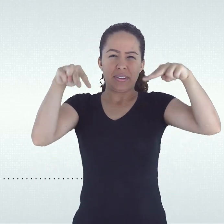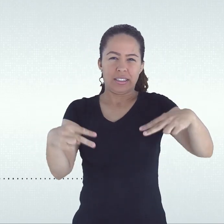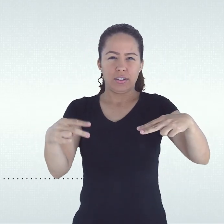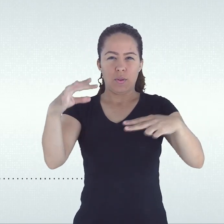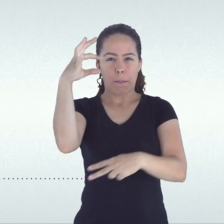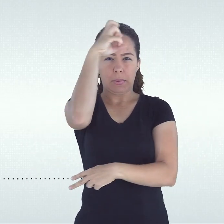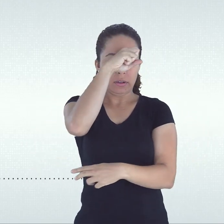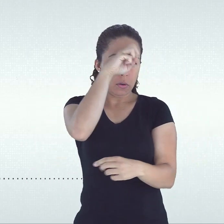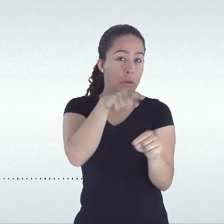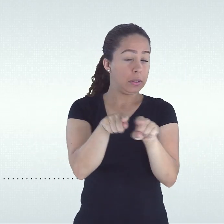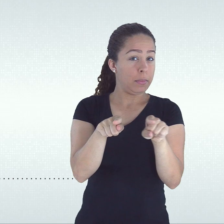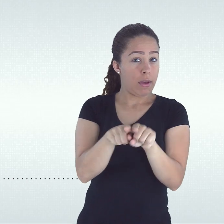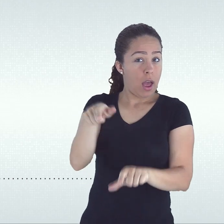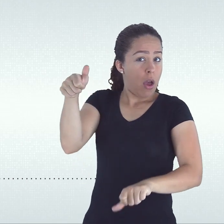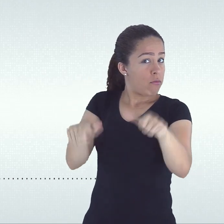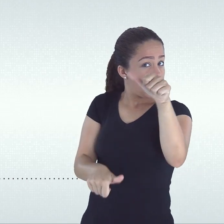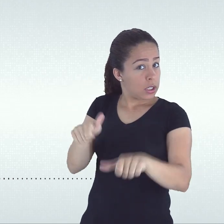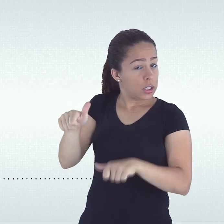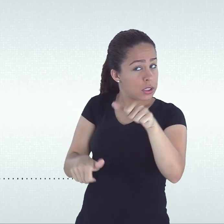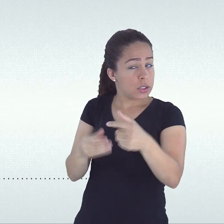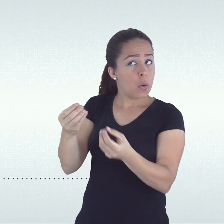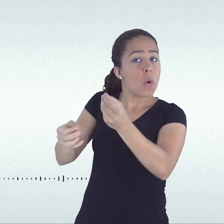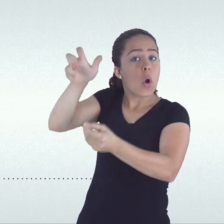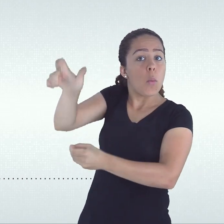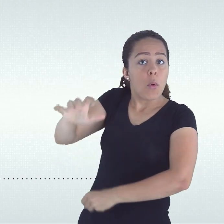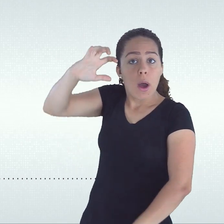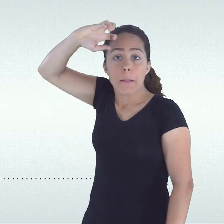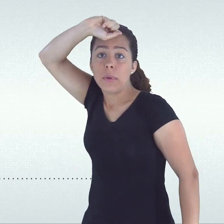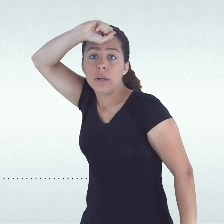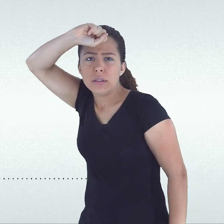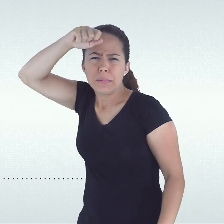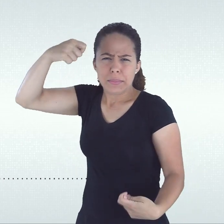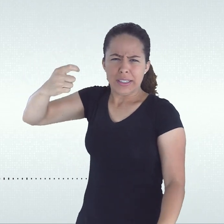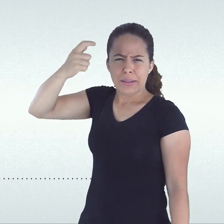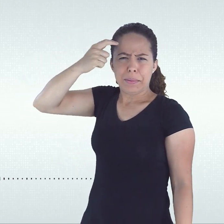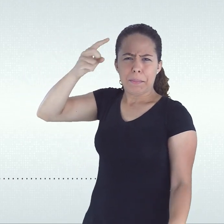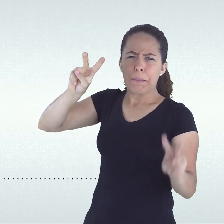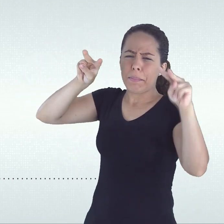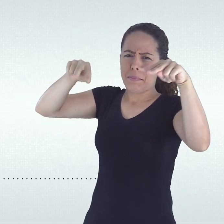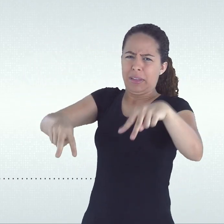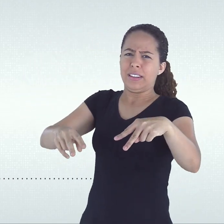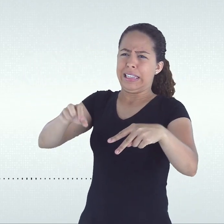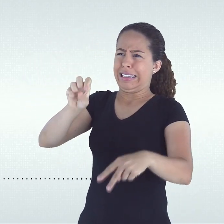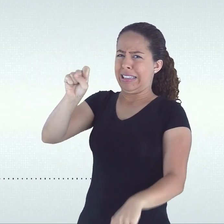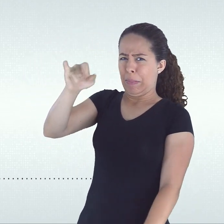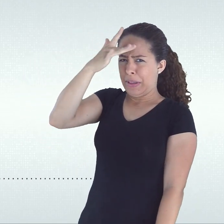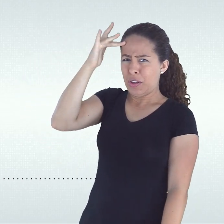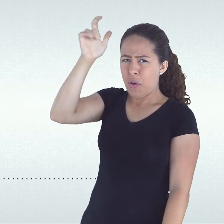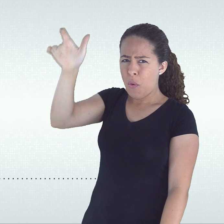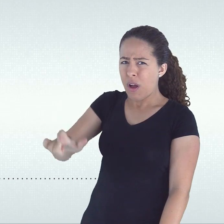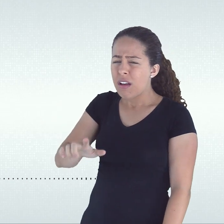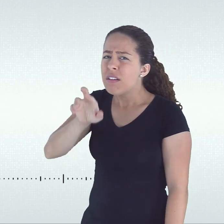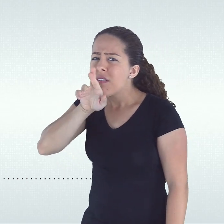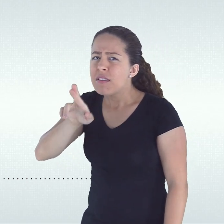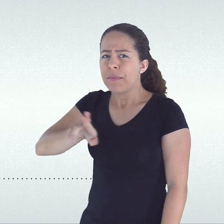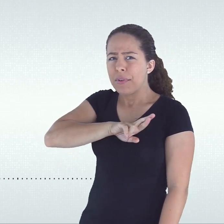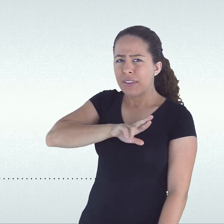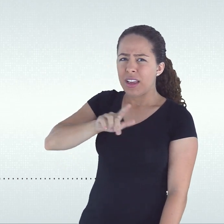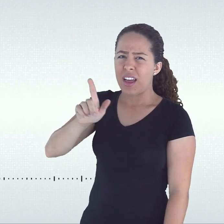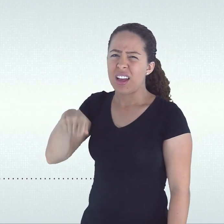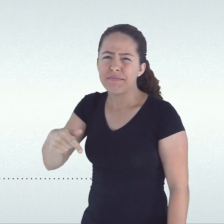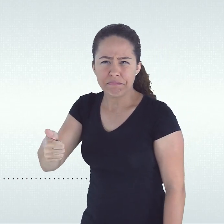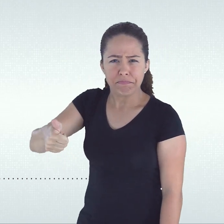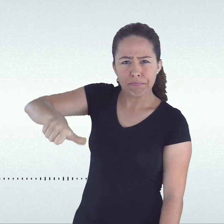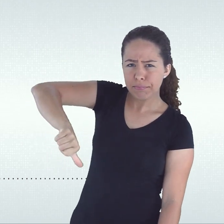resultados insatisfatórios, tais como notas baixas ou até reprovações, não devem ser considerados